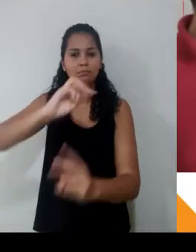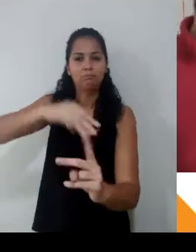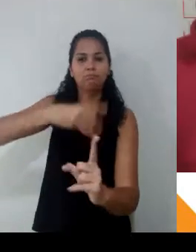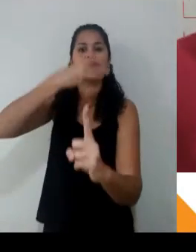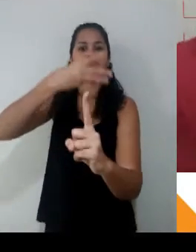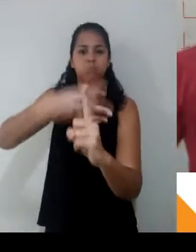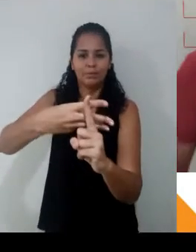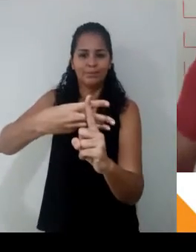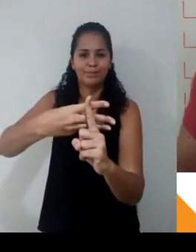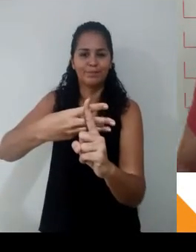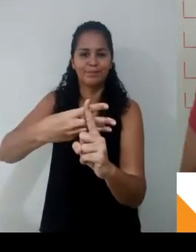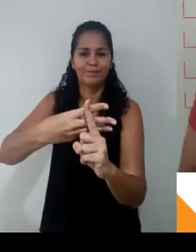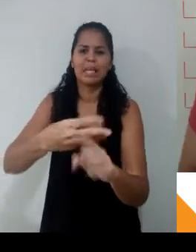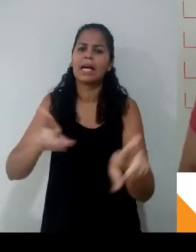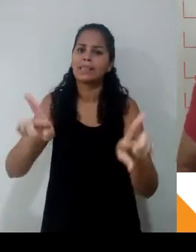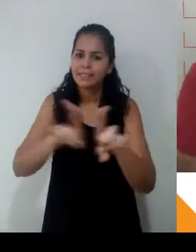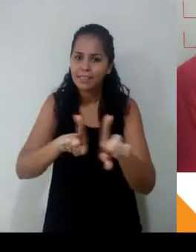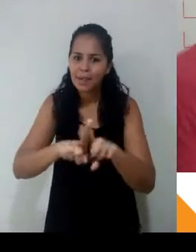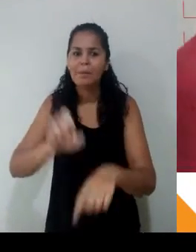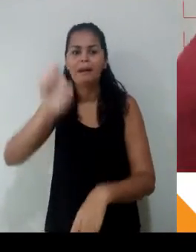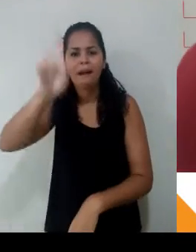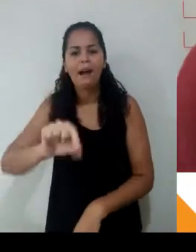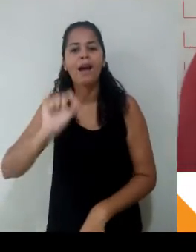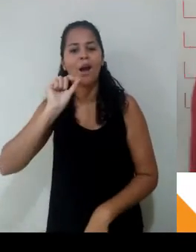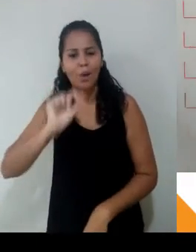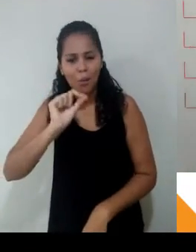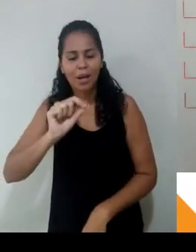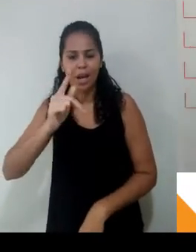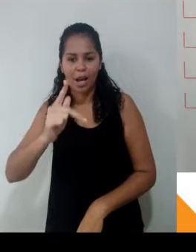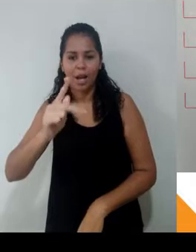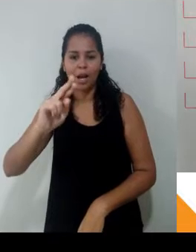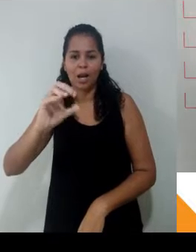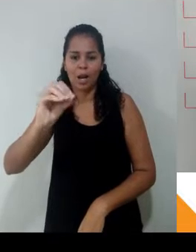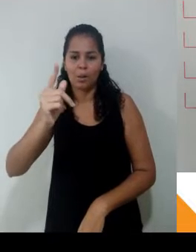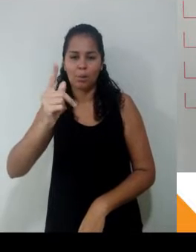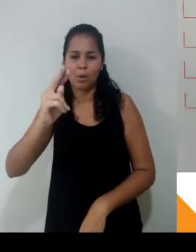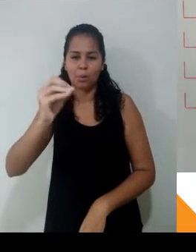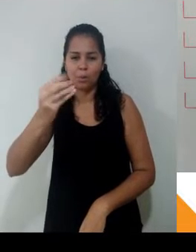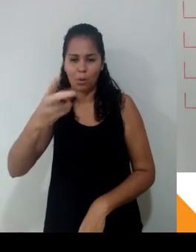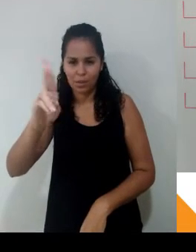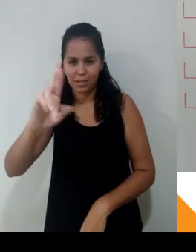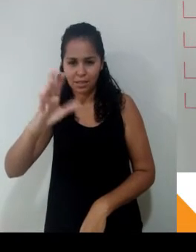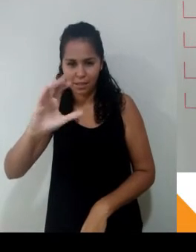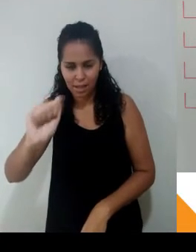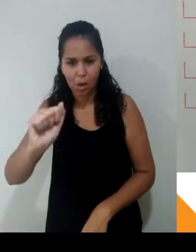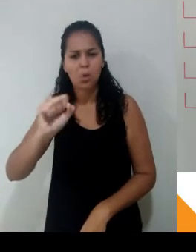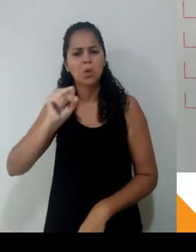daqui também é uma proporção. Se a gente montar a razão que a gente tinha aqui, é de três pra